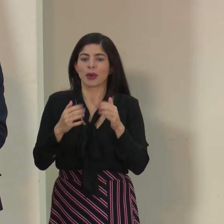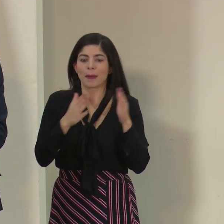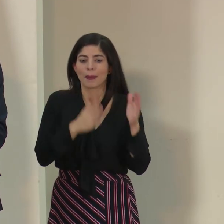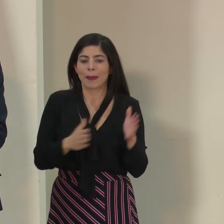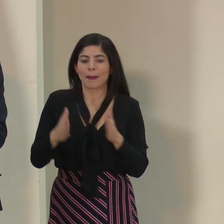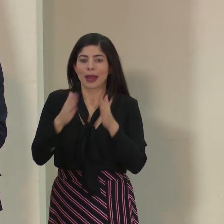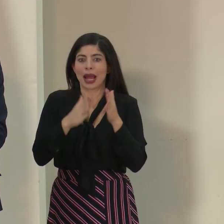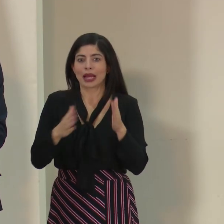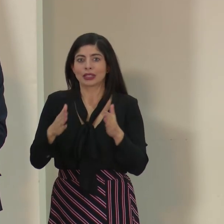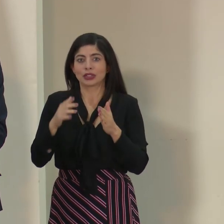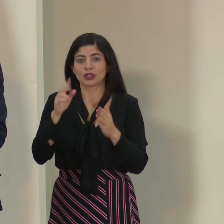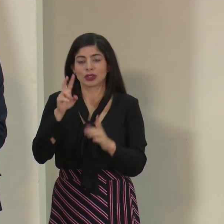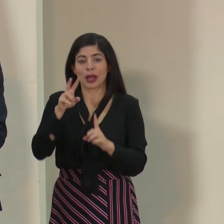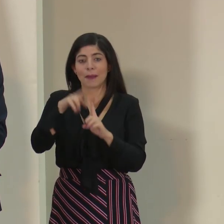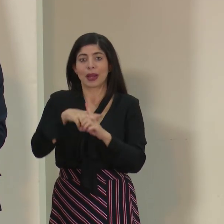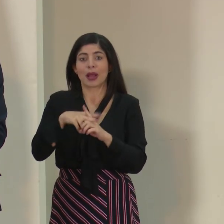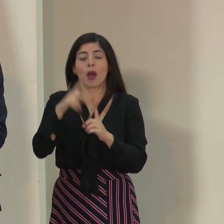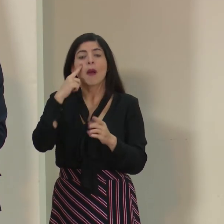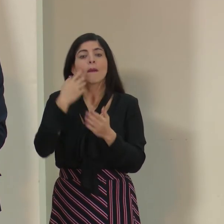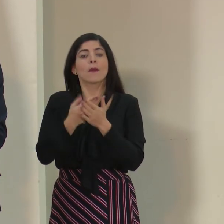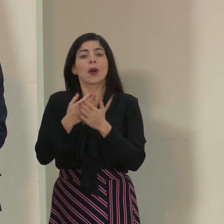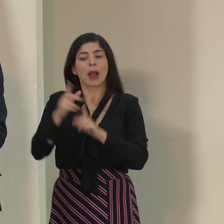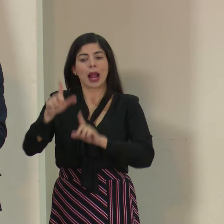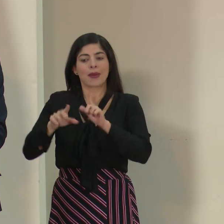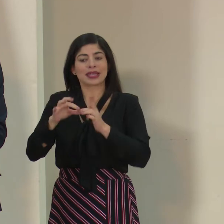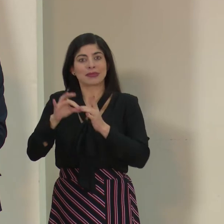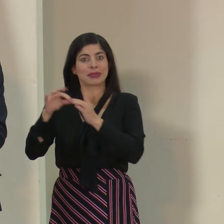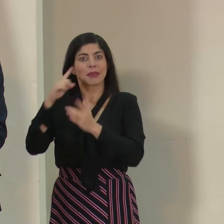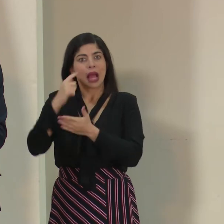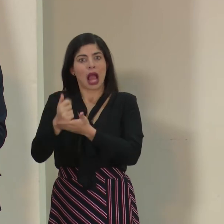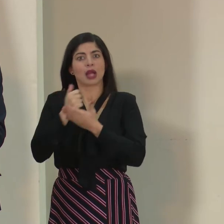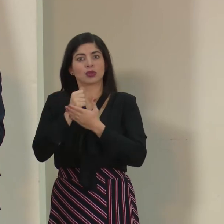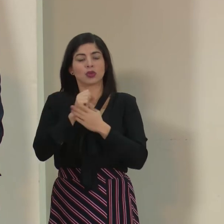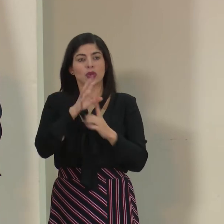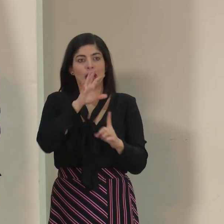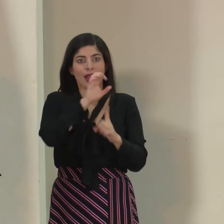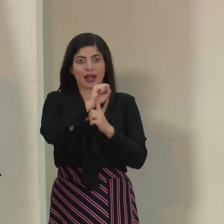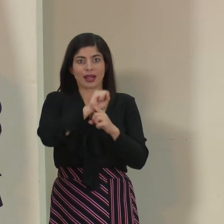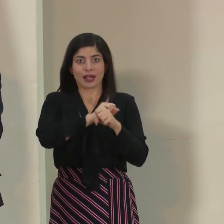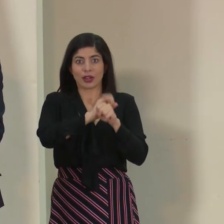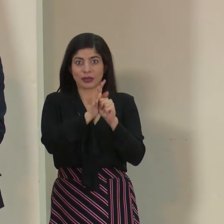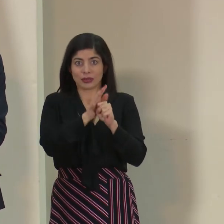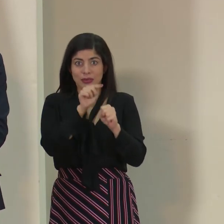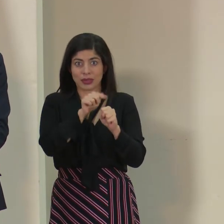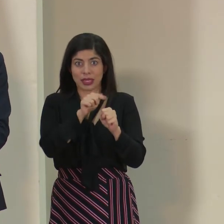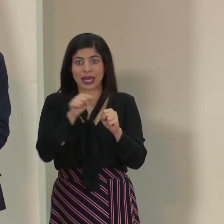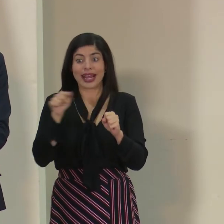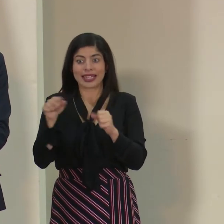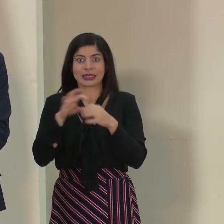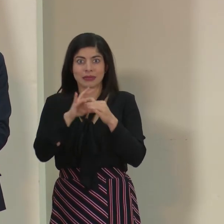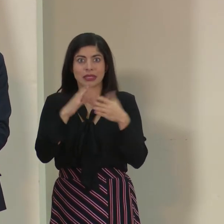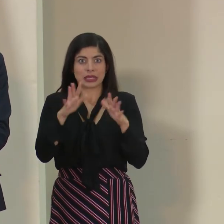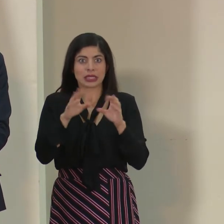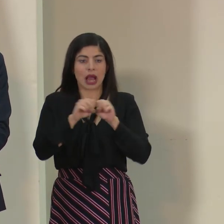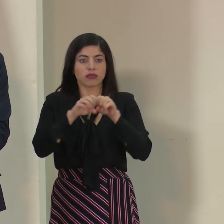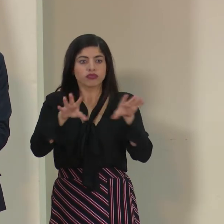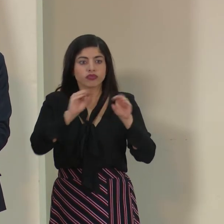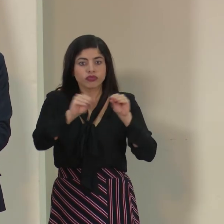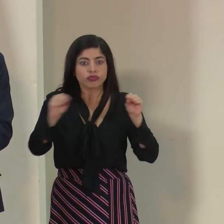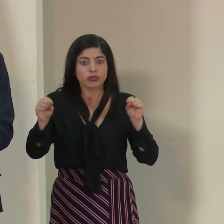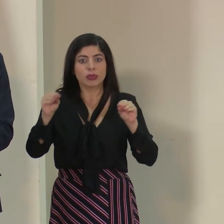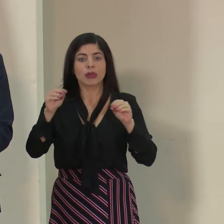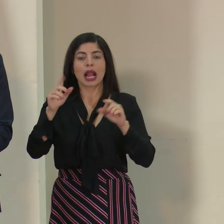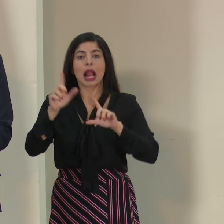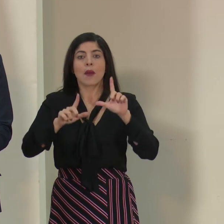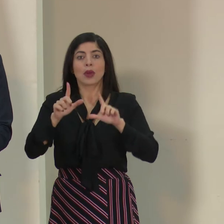puesta en el país de la prueba específica para detectar el COVID-19 en el INCIENSA. Pero es muy importante aquí llamar la